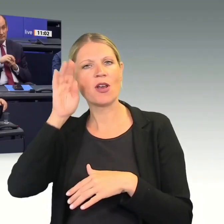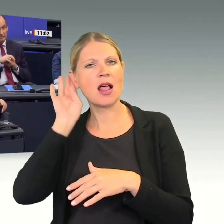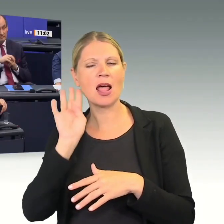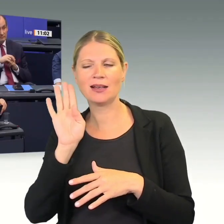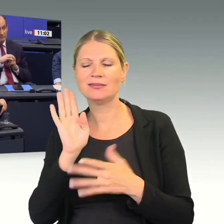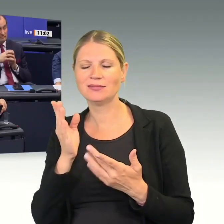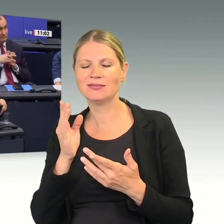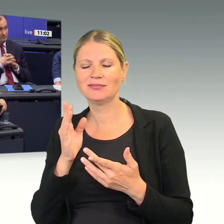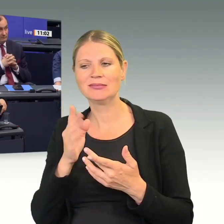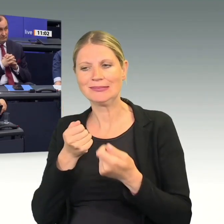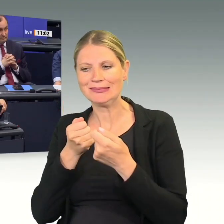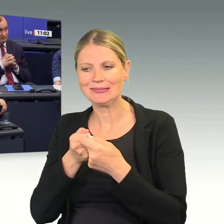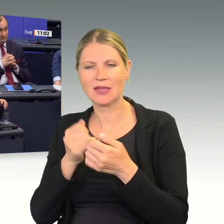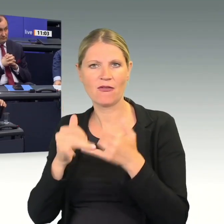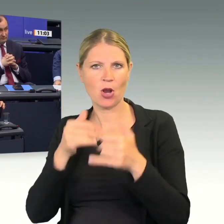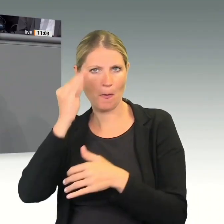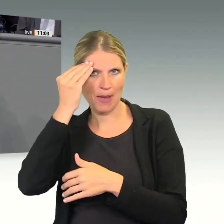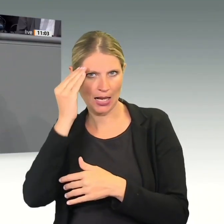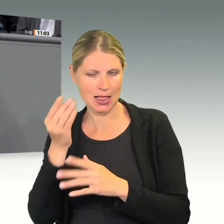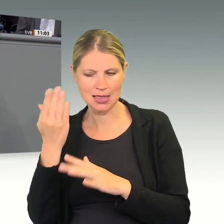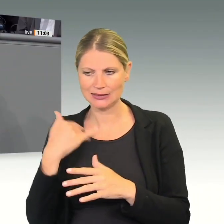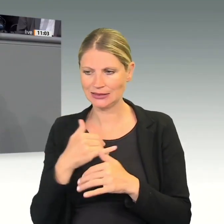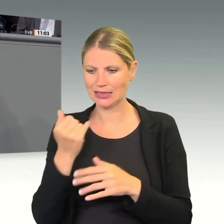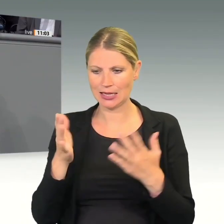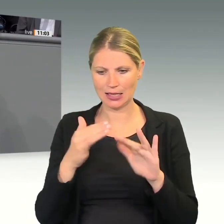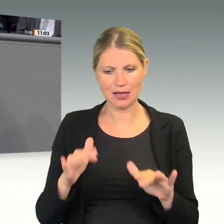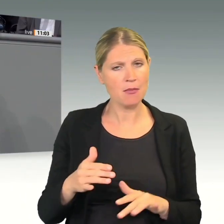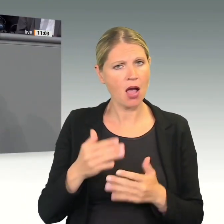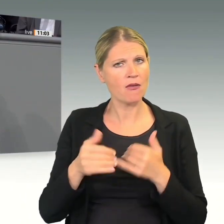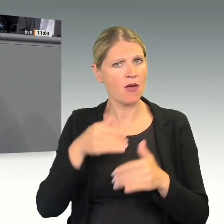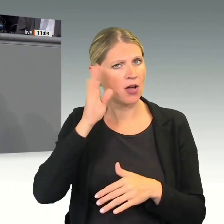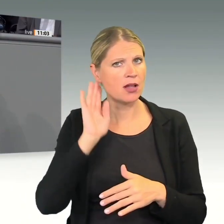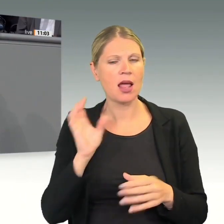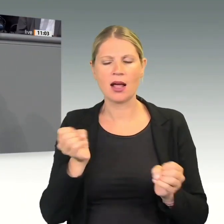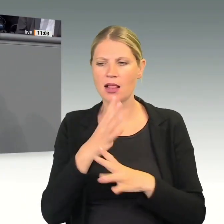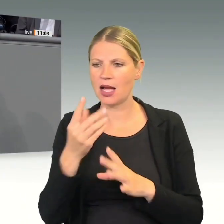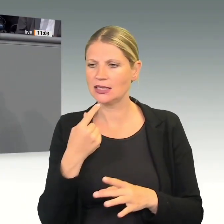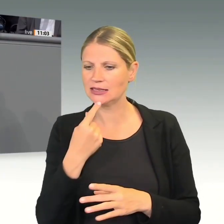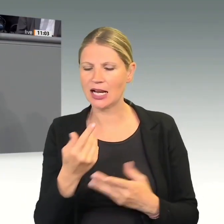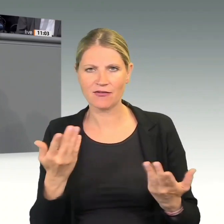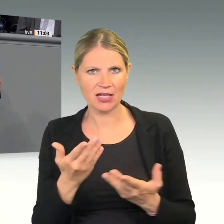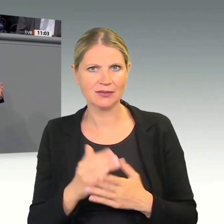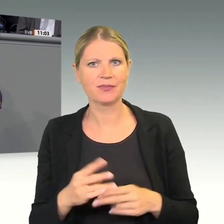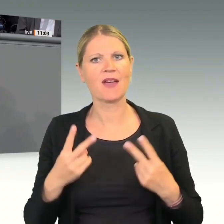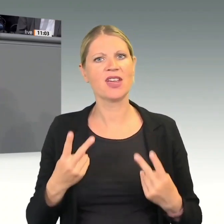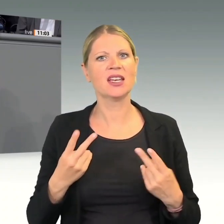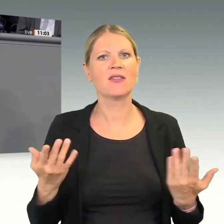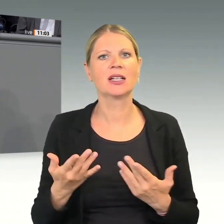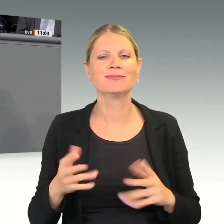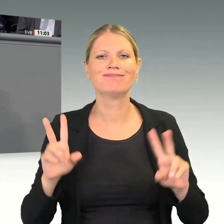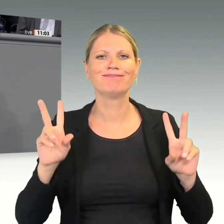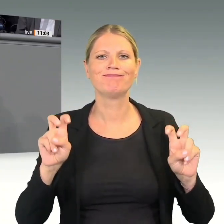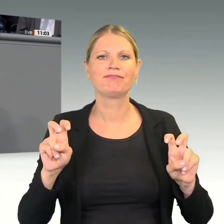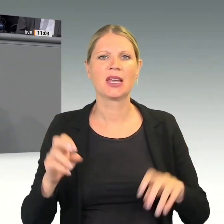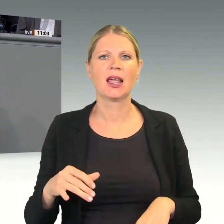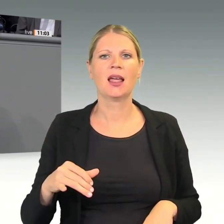am 15. Dezember des letzten Jahres deutlich, was ihr wichtig ist, nämlich ihr sogenannter Green Deal, also